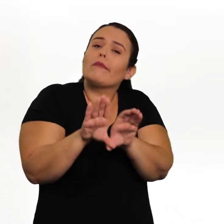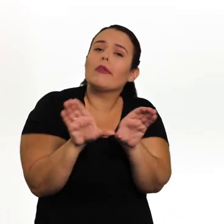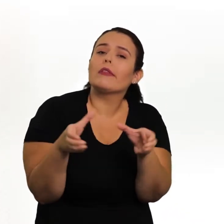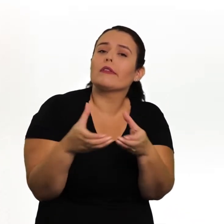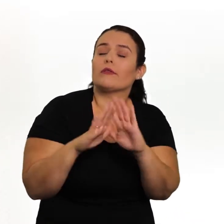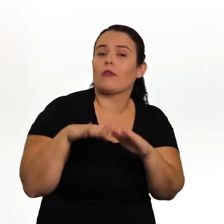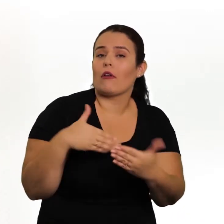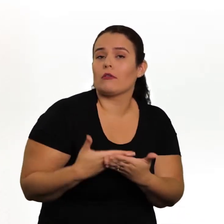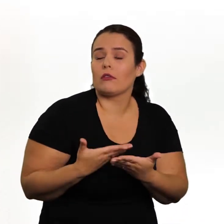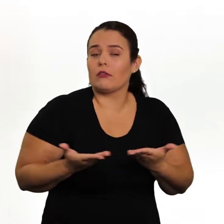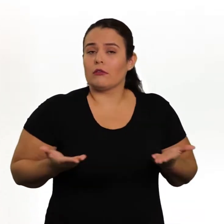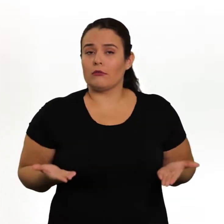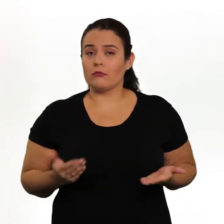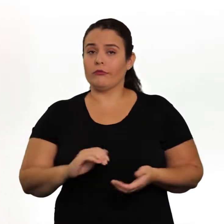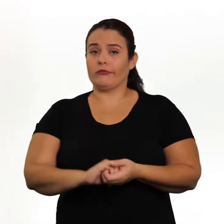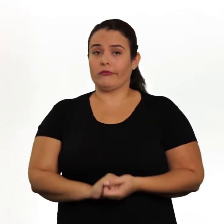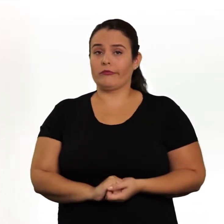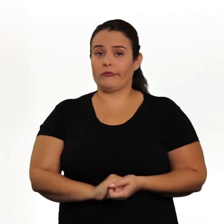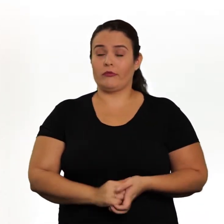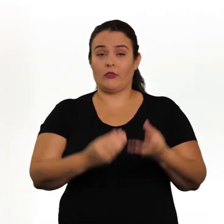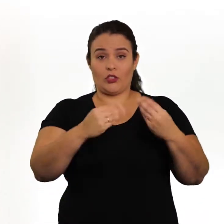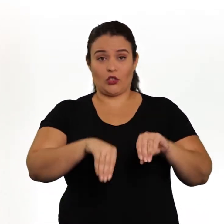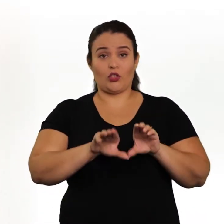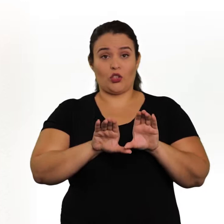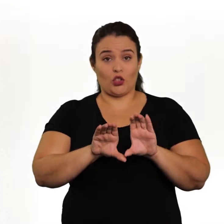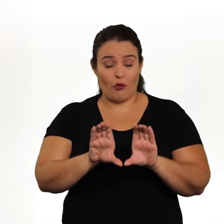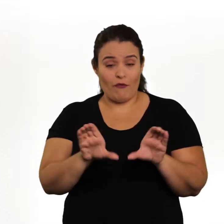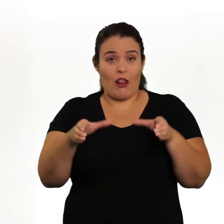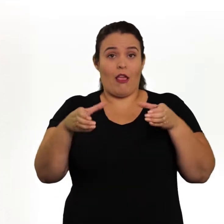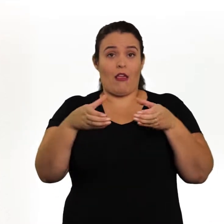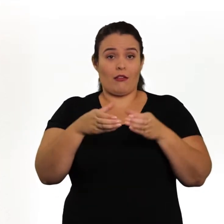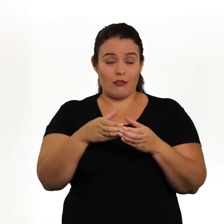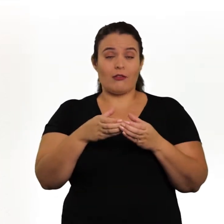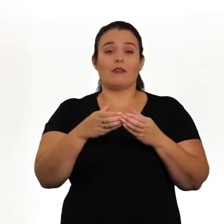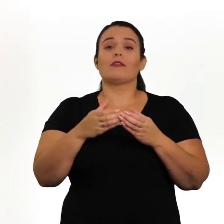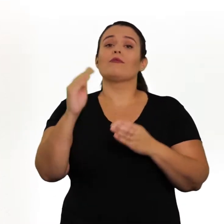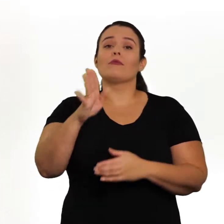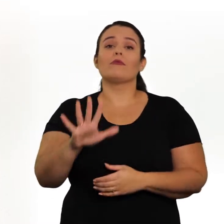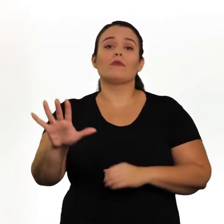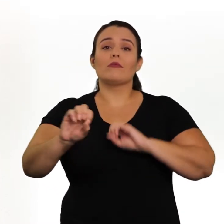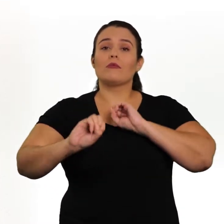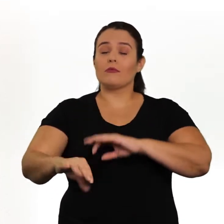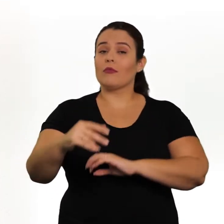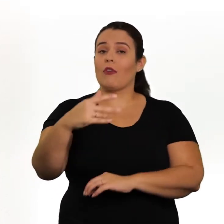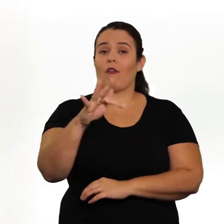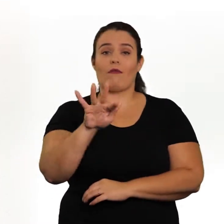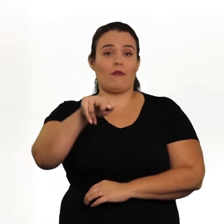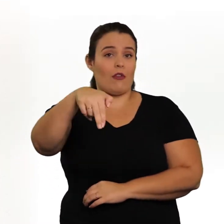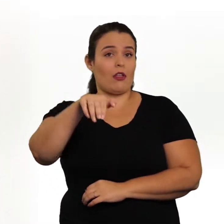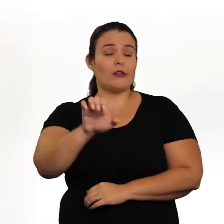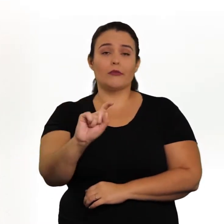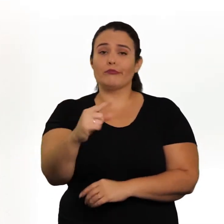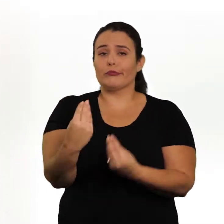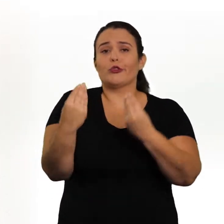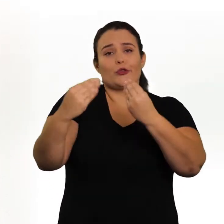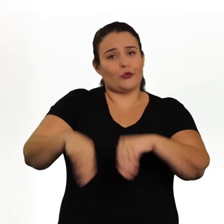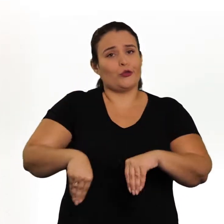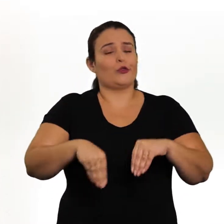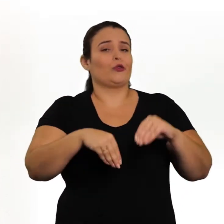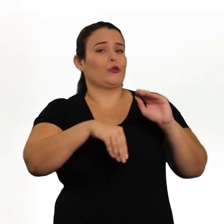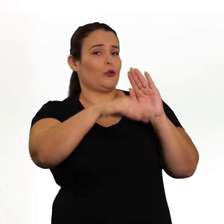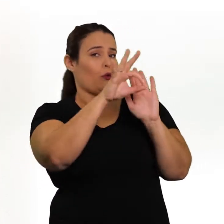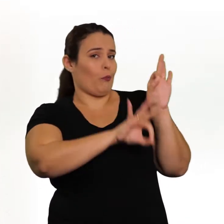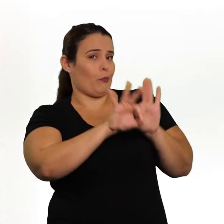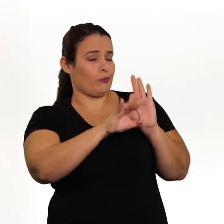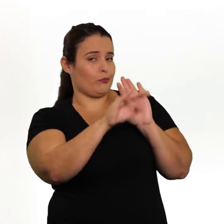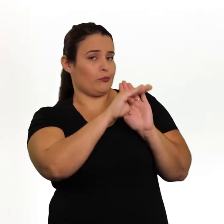comunidade educacional. Não há dúvida de que a desconstrução da Conferência Nacional de Educação e o FNE prejudicou demasiadamente